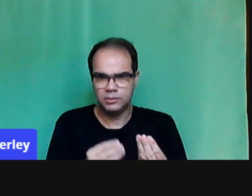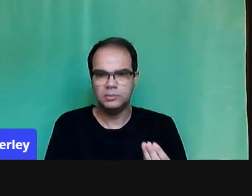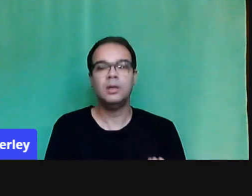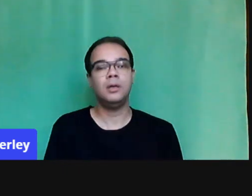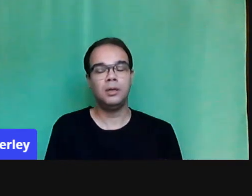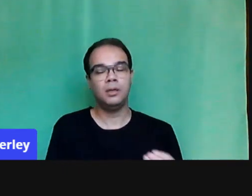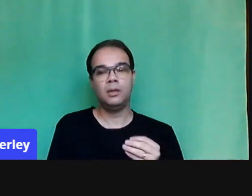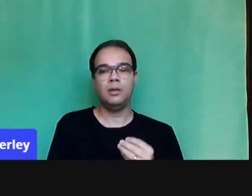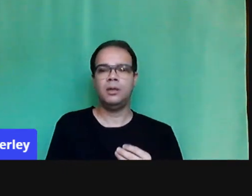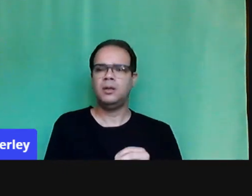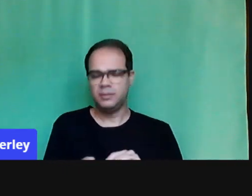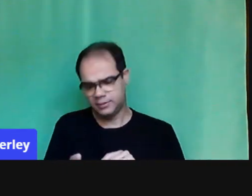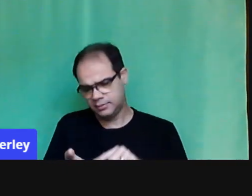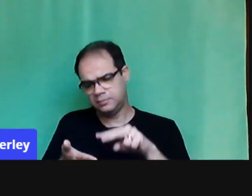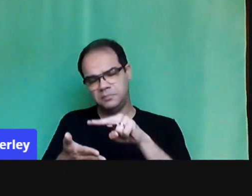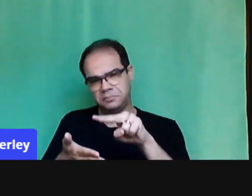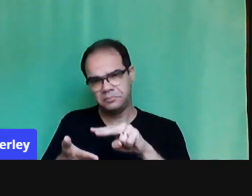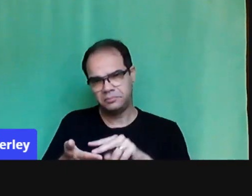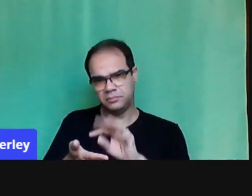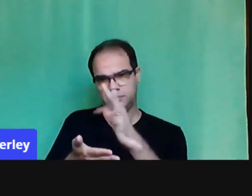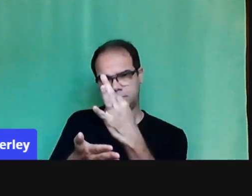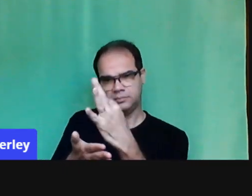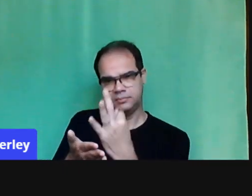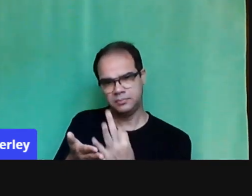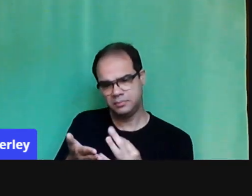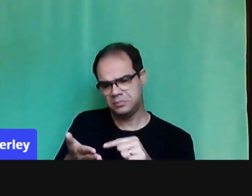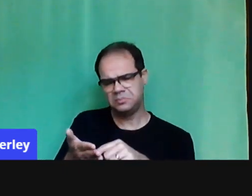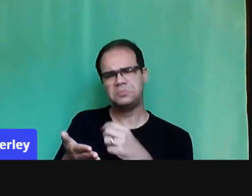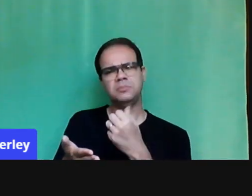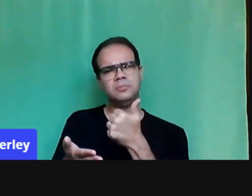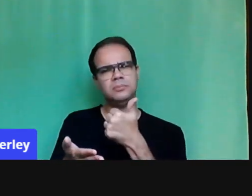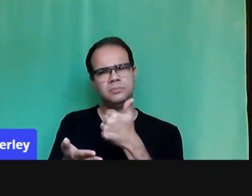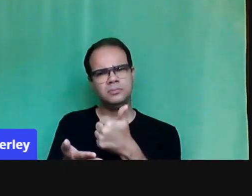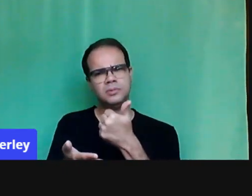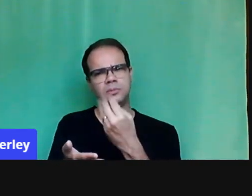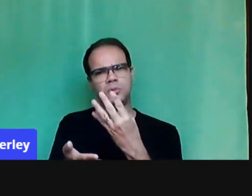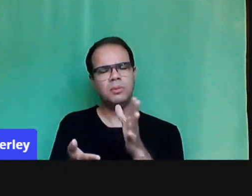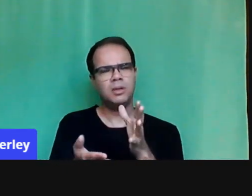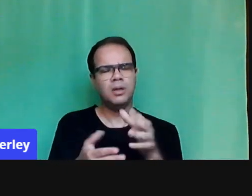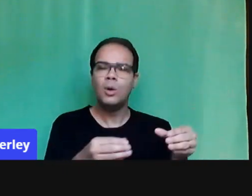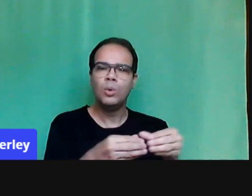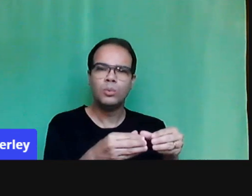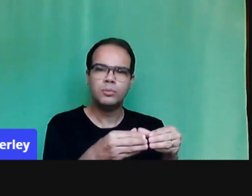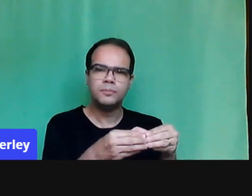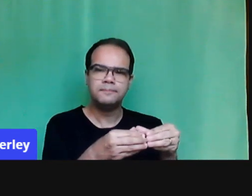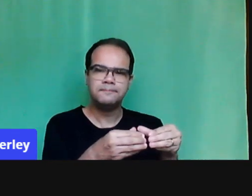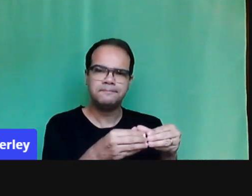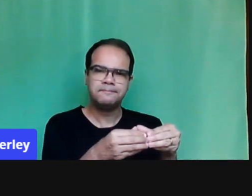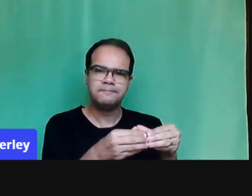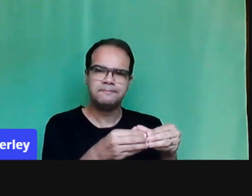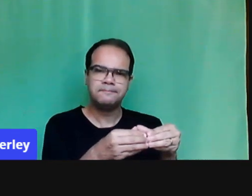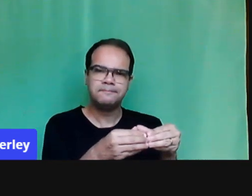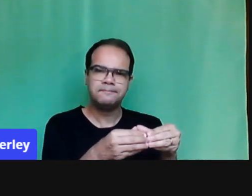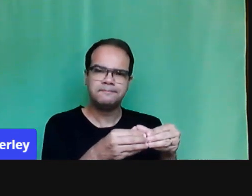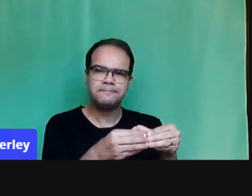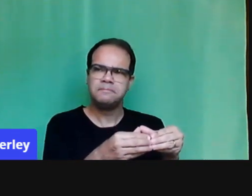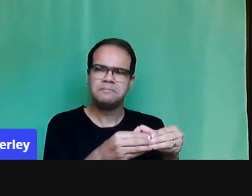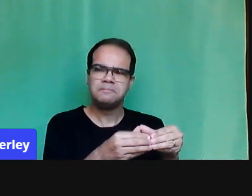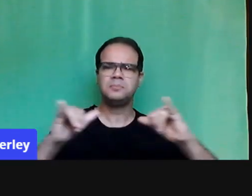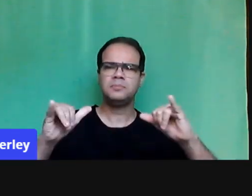nós possamos compreender o nosso trabalho, o trabalho docente. O que que esse grupo traz de informação